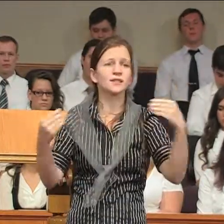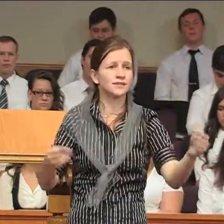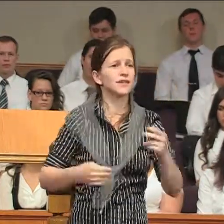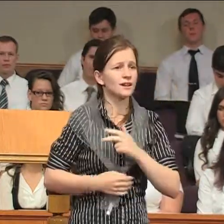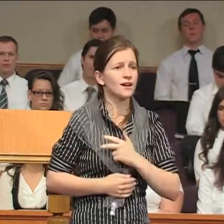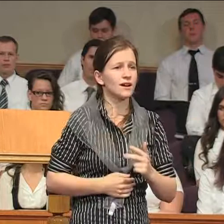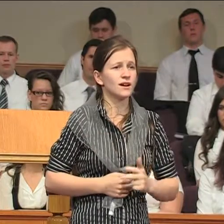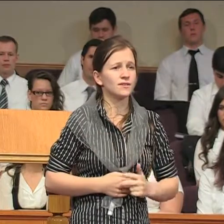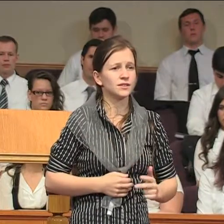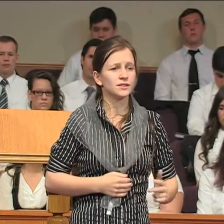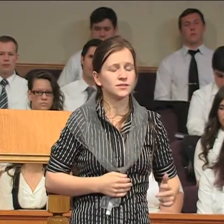награды,